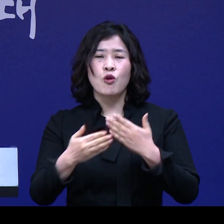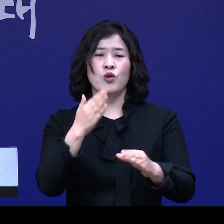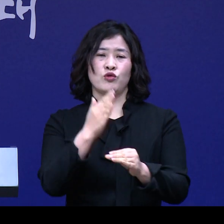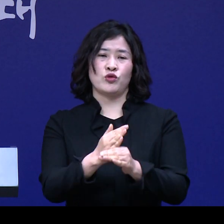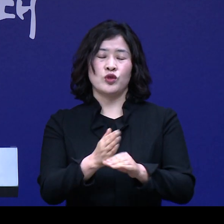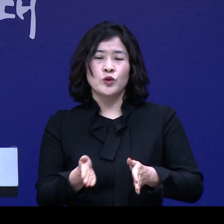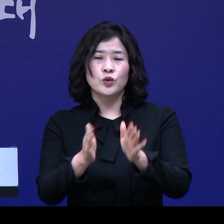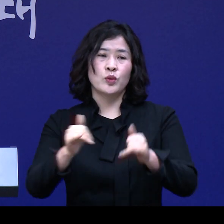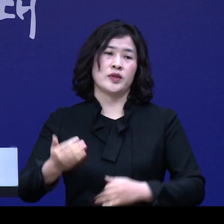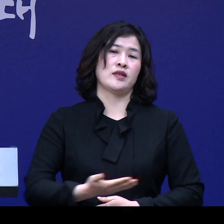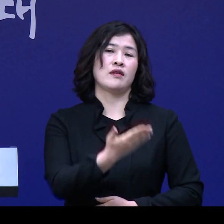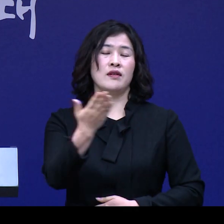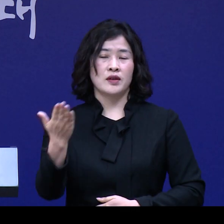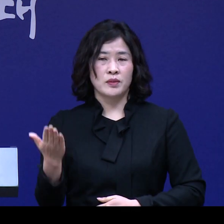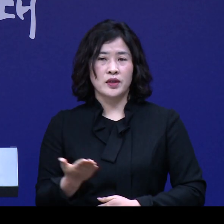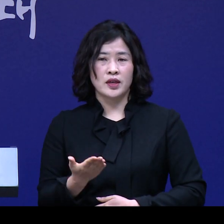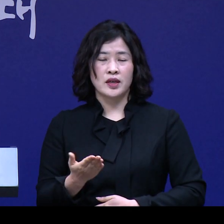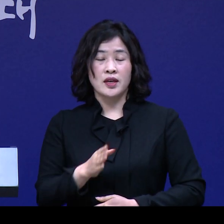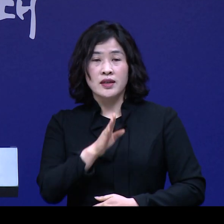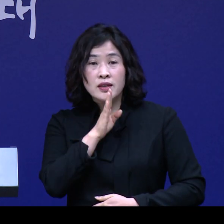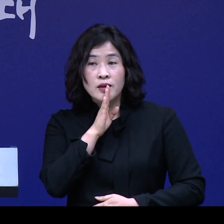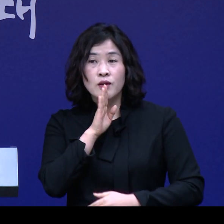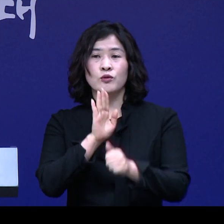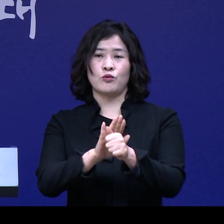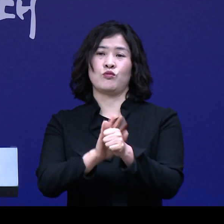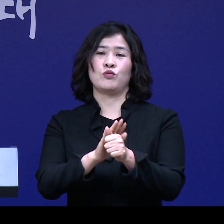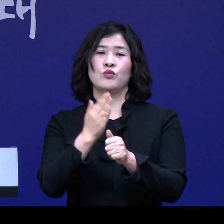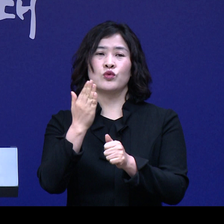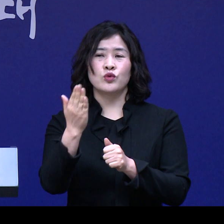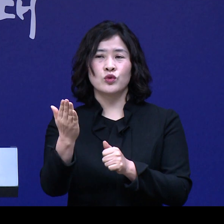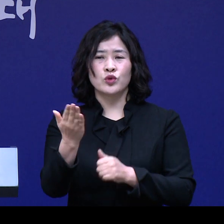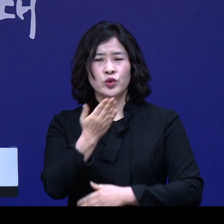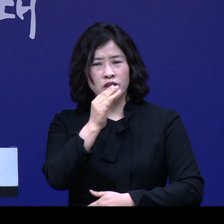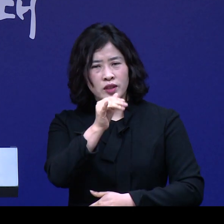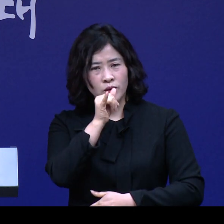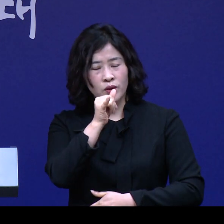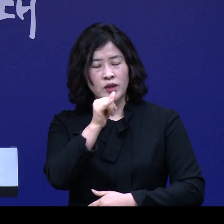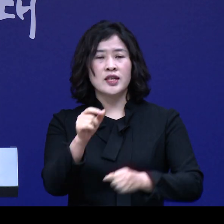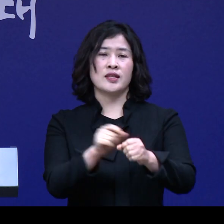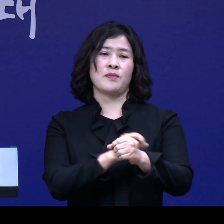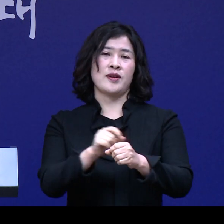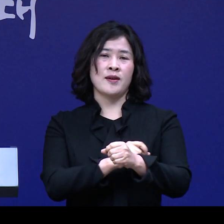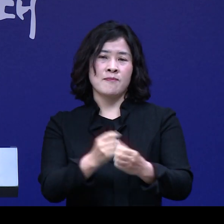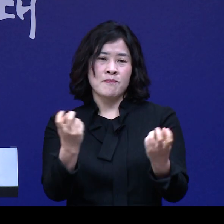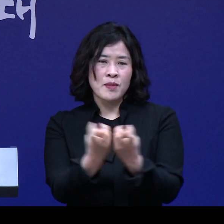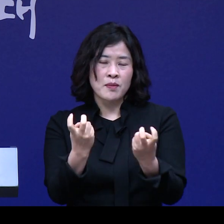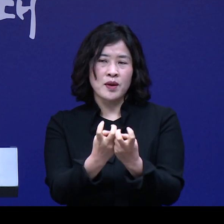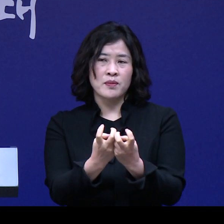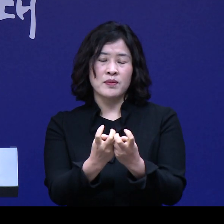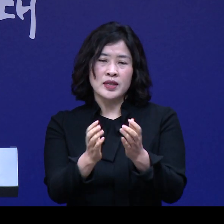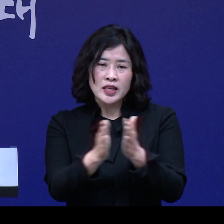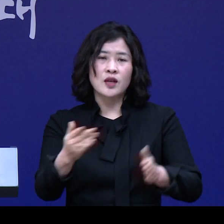도민 여러분께 실질적인 도움을 드릴 수 있도록 특단의 대책을